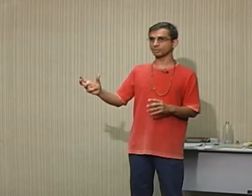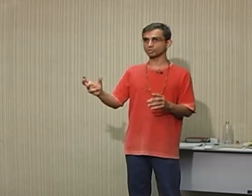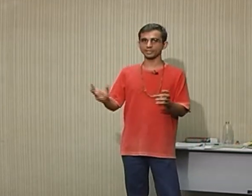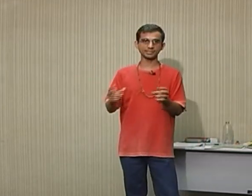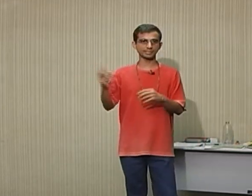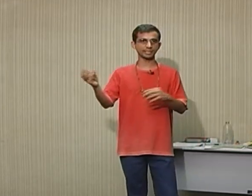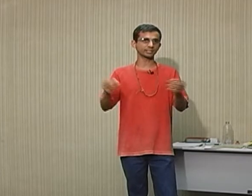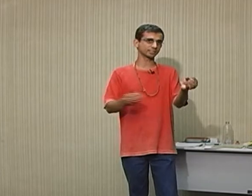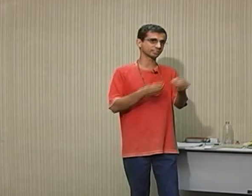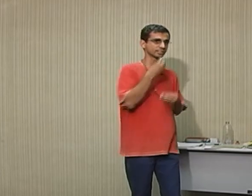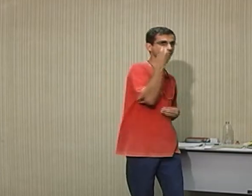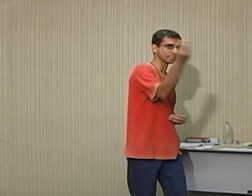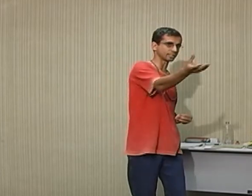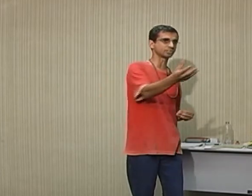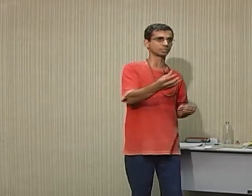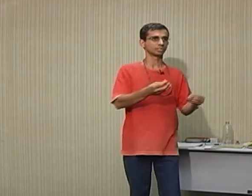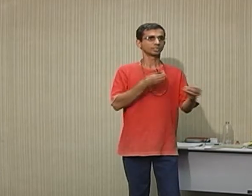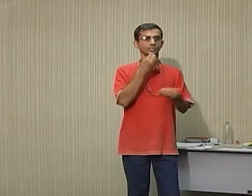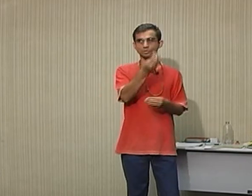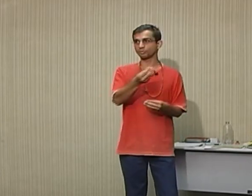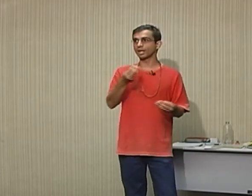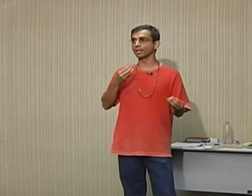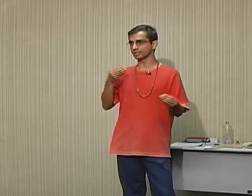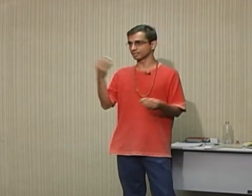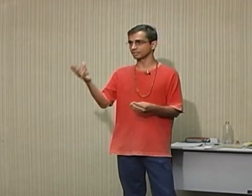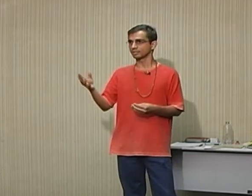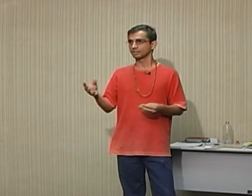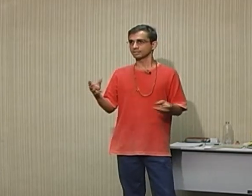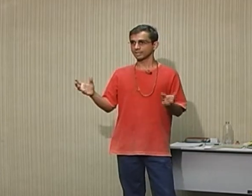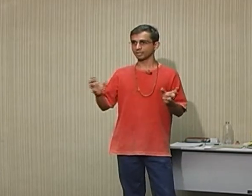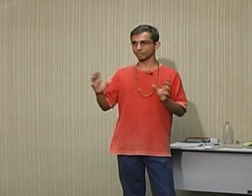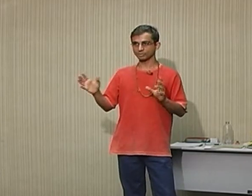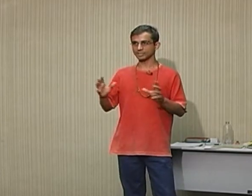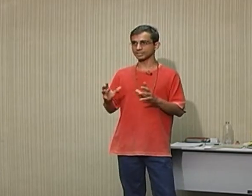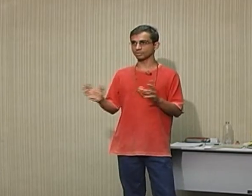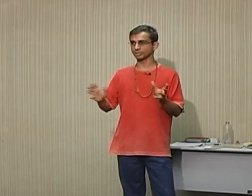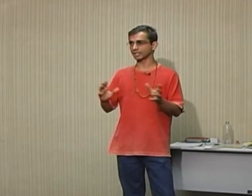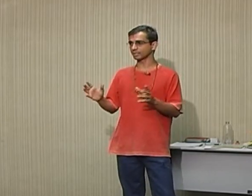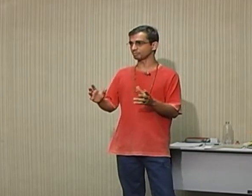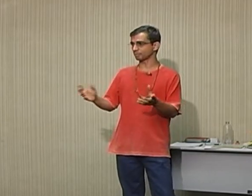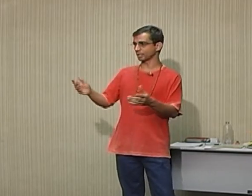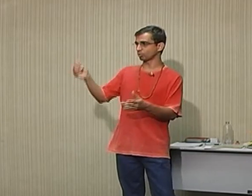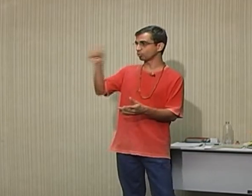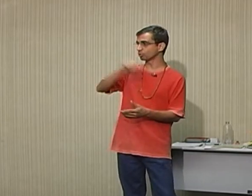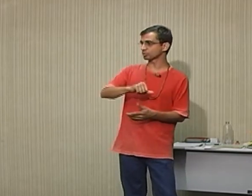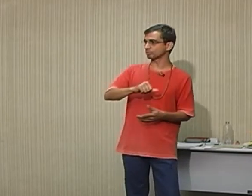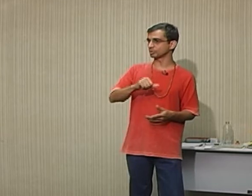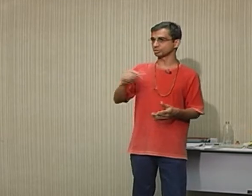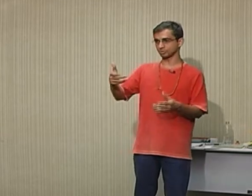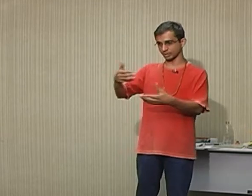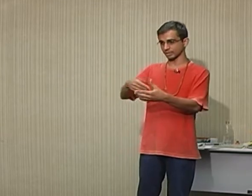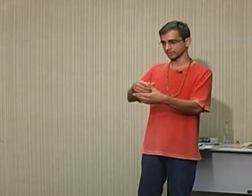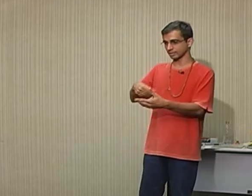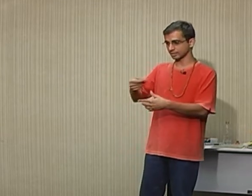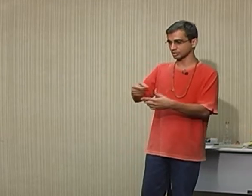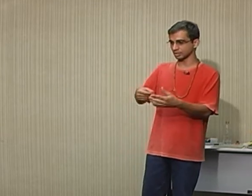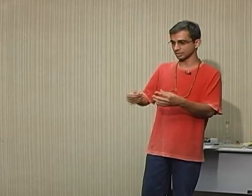com essas técnicas, que são as técnicas de fala, né? Para vocês terem uma ideia, é o curso que eu ministro, tem até nessa agenda aí,